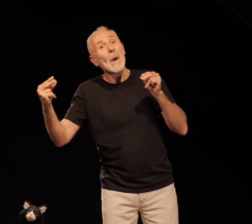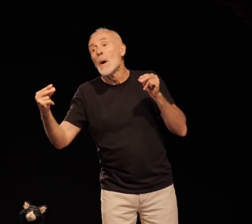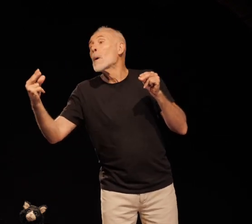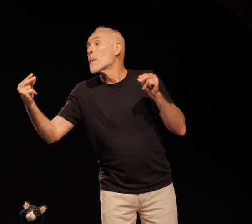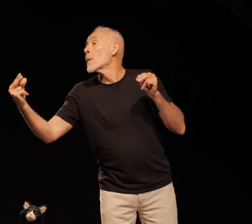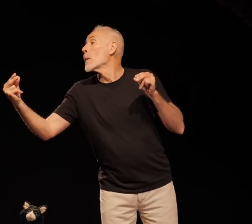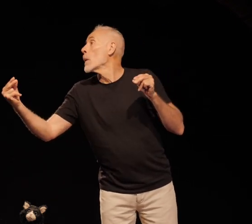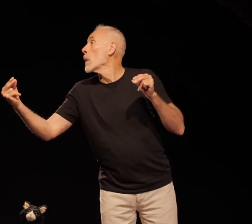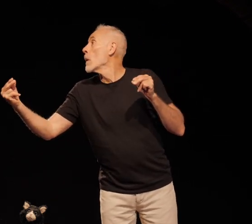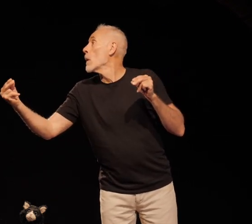rien.